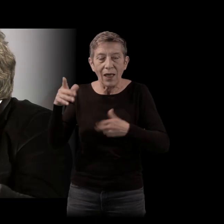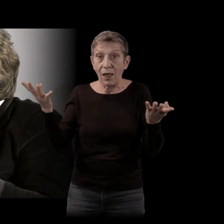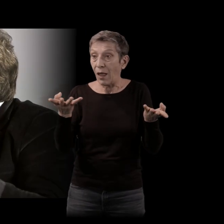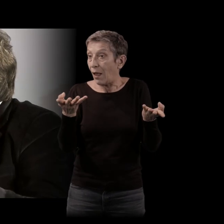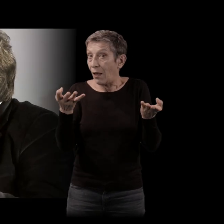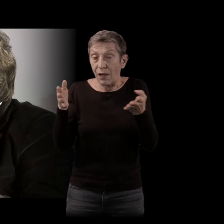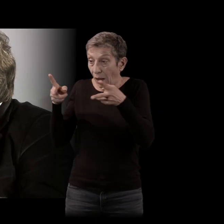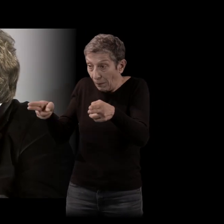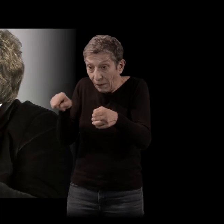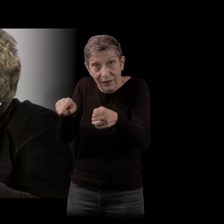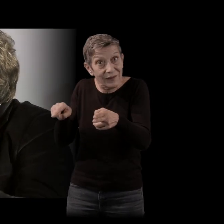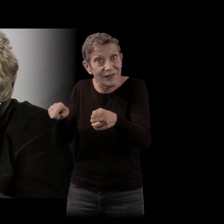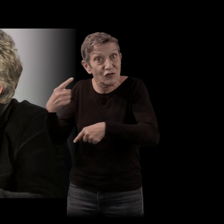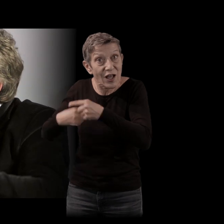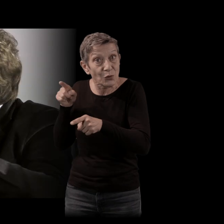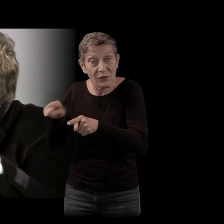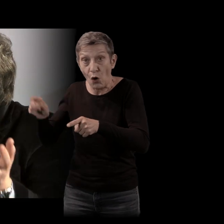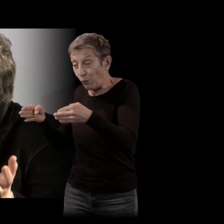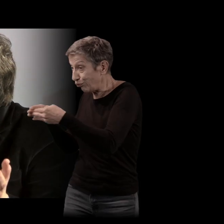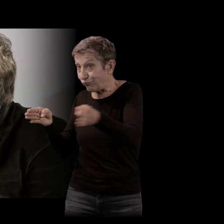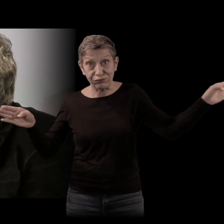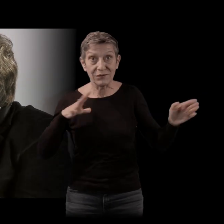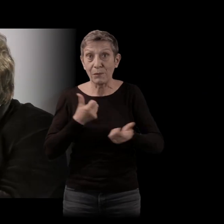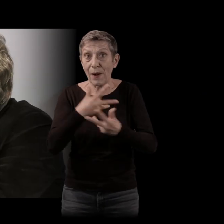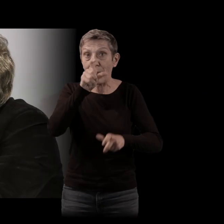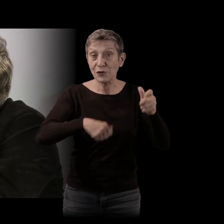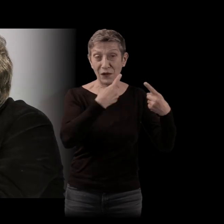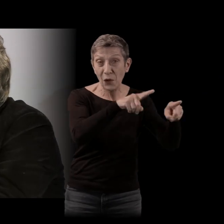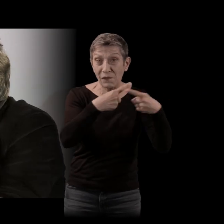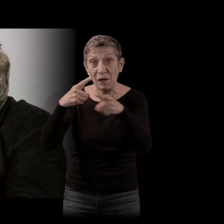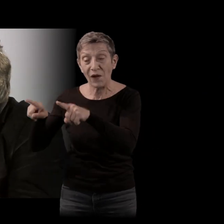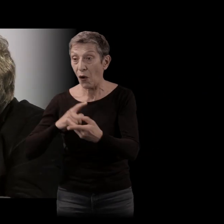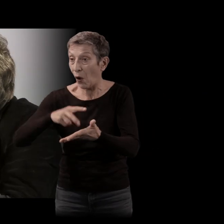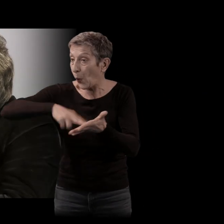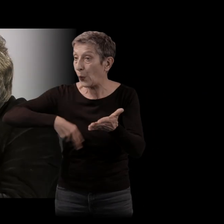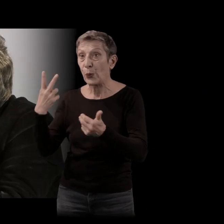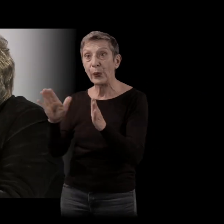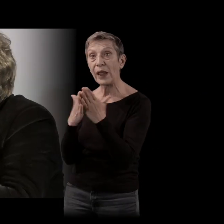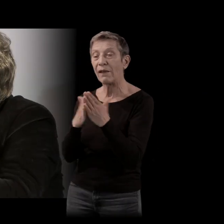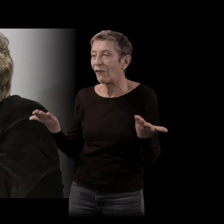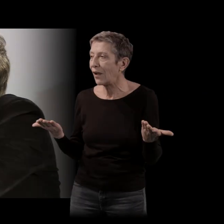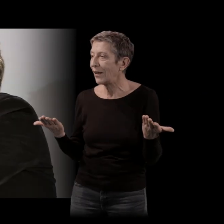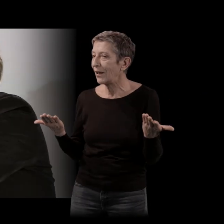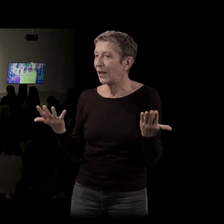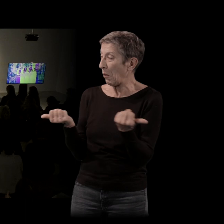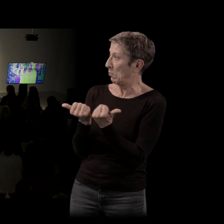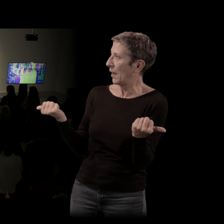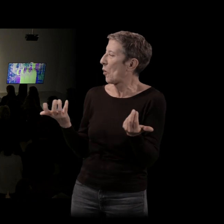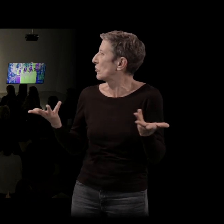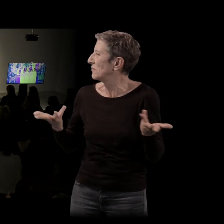vraiment de manière très intime vos lecteurs et des lecteurs extrêmement variés. Comment expliquez-vous justement ce qui pourrait être paradoxal ? Alors déjà, moi, je n'étais